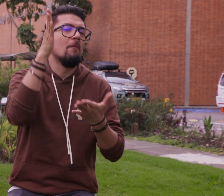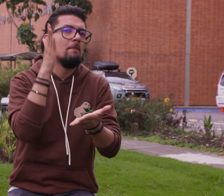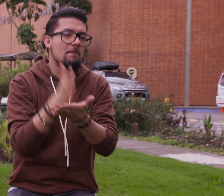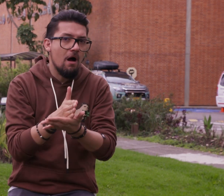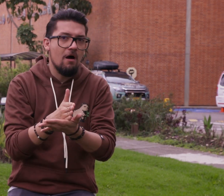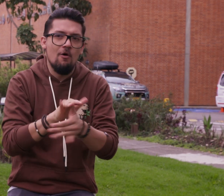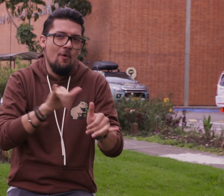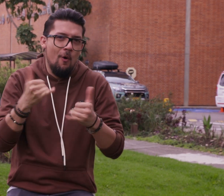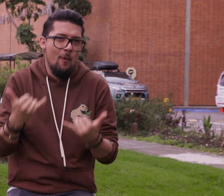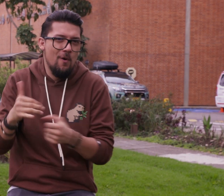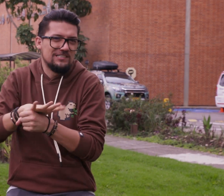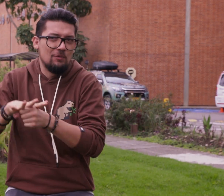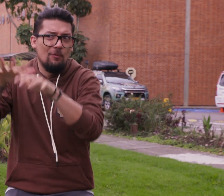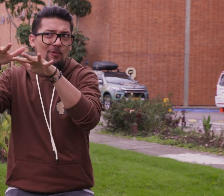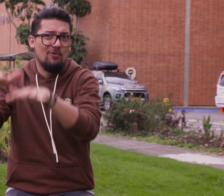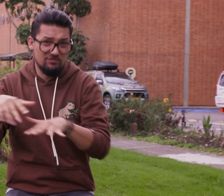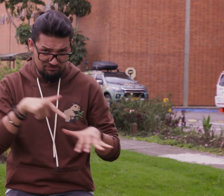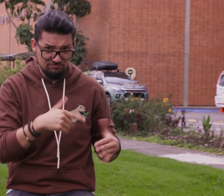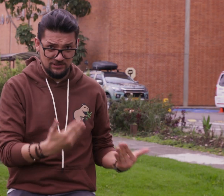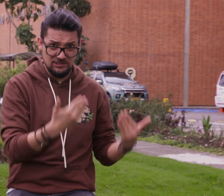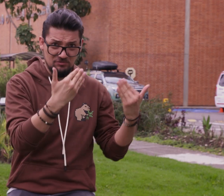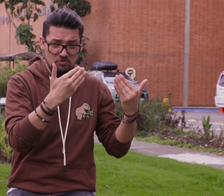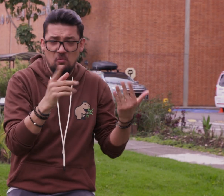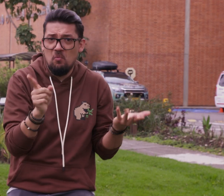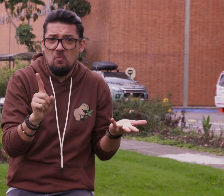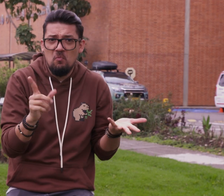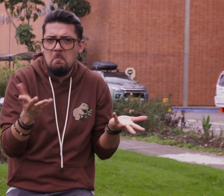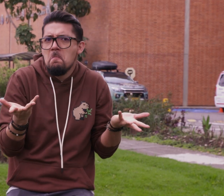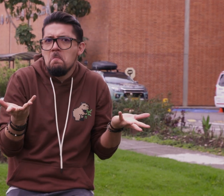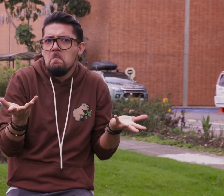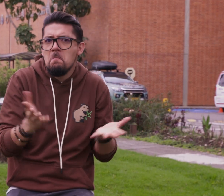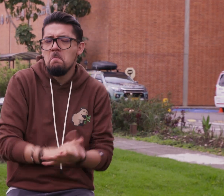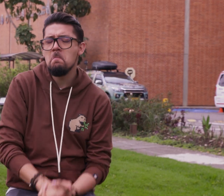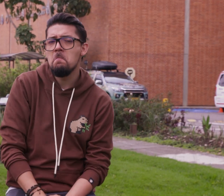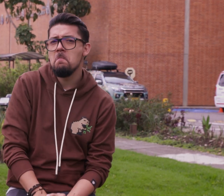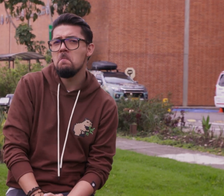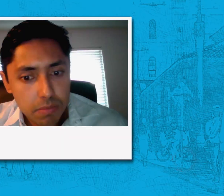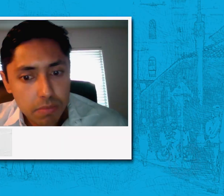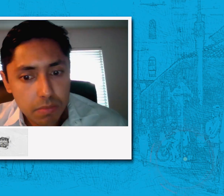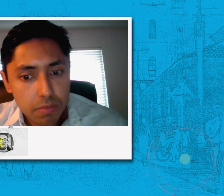acontecimientos? ¿Esta medida no serviría de algo o crees que no?